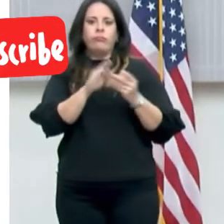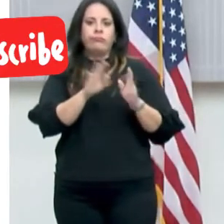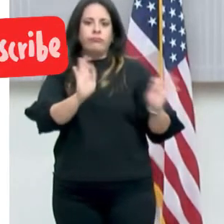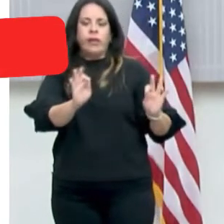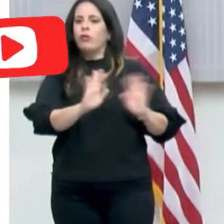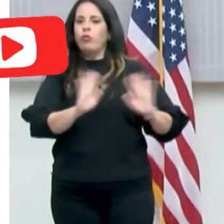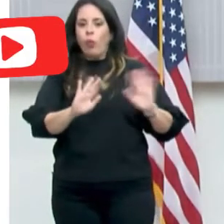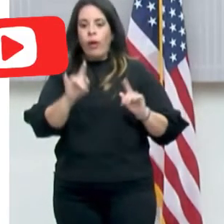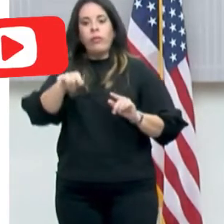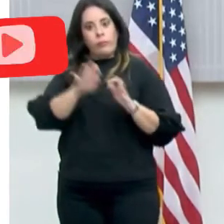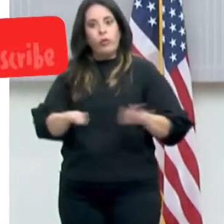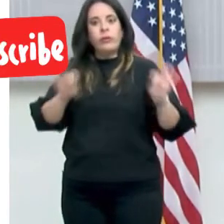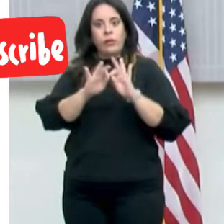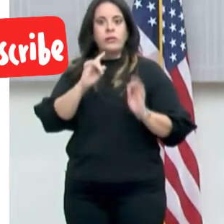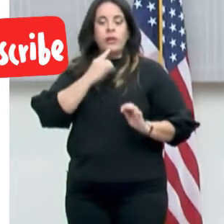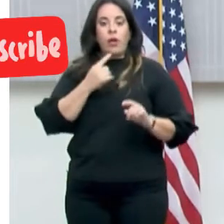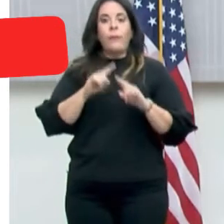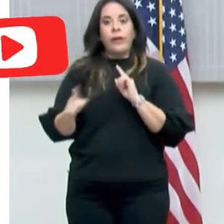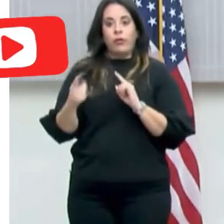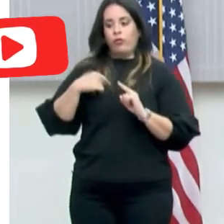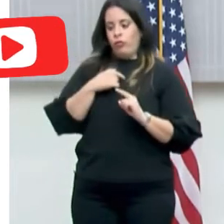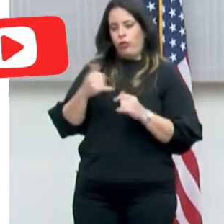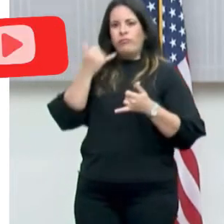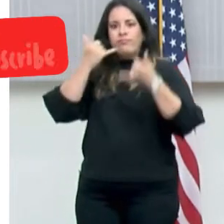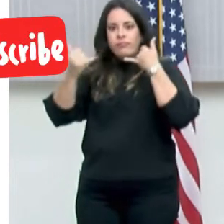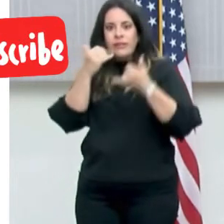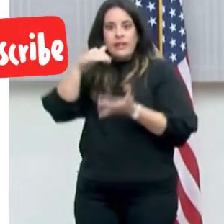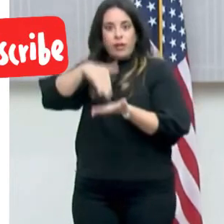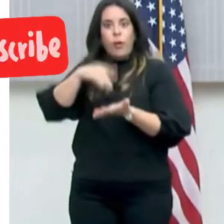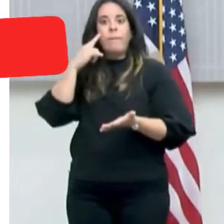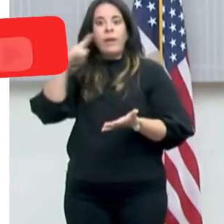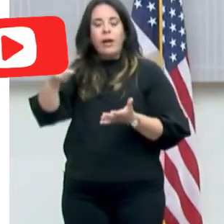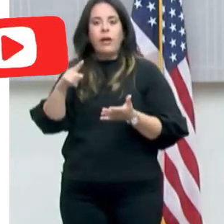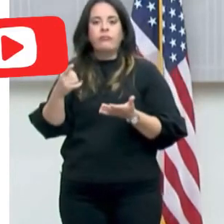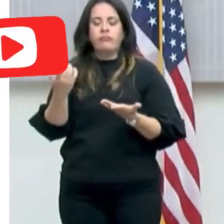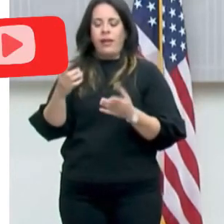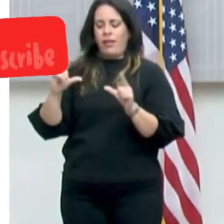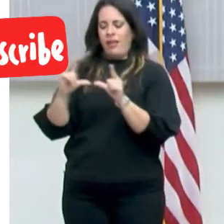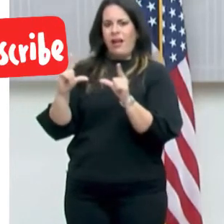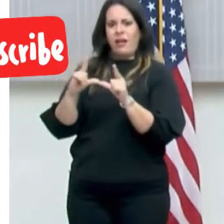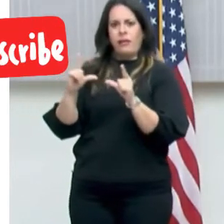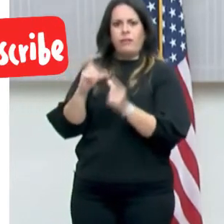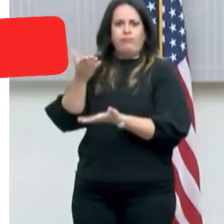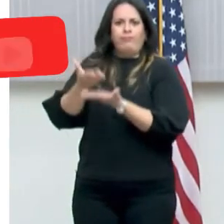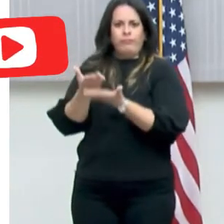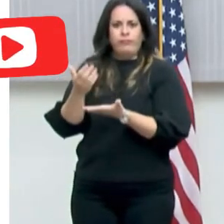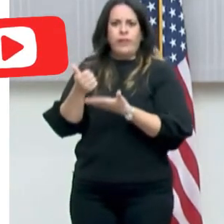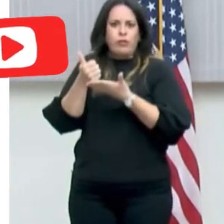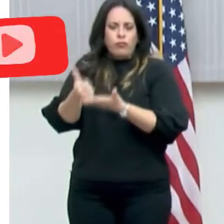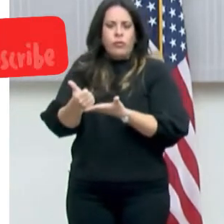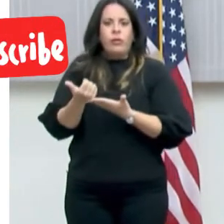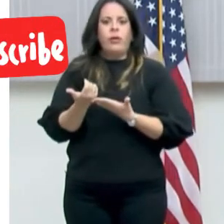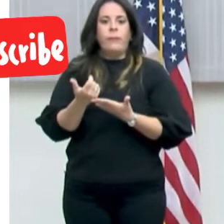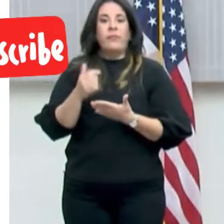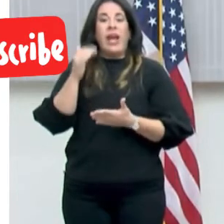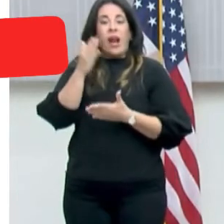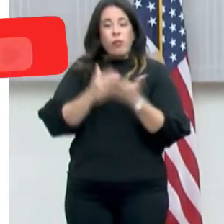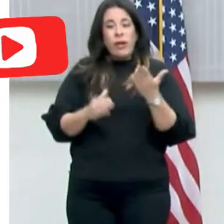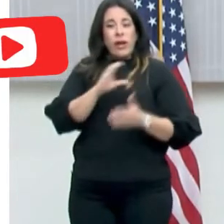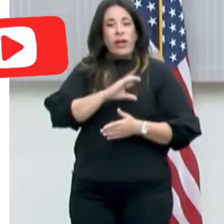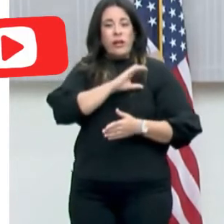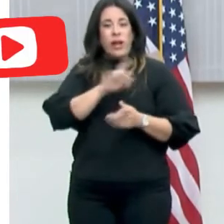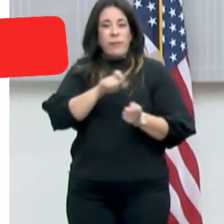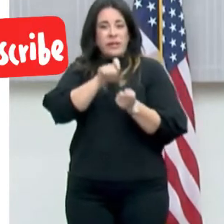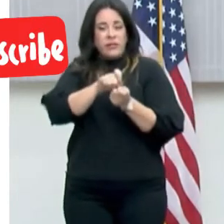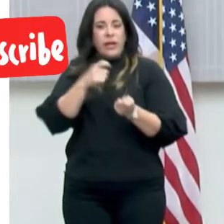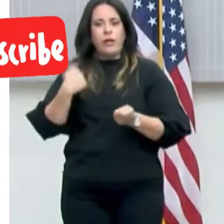que por eso es que, entonces, tenemos un call center para poder validar esas tarjetas. Lo otro es que las tarjetas tienen unas características específicas que yo siempre